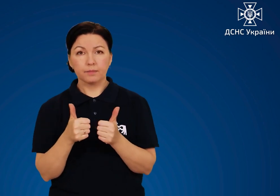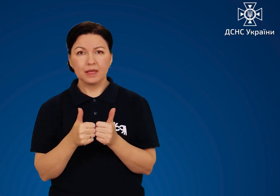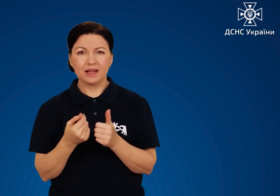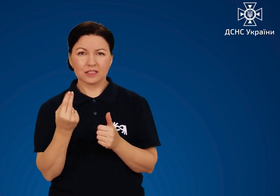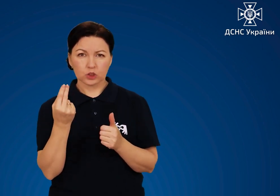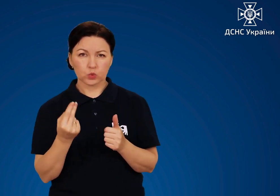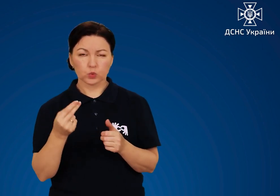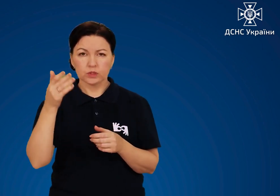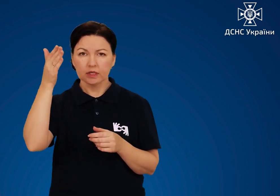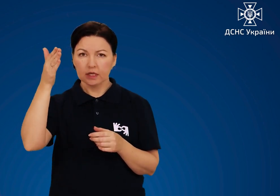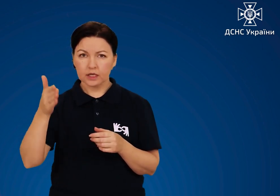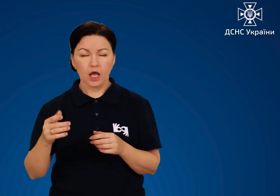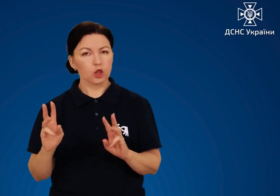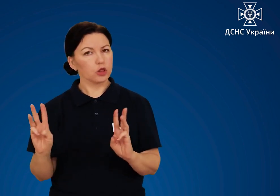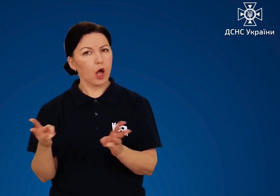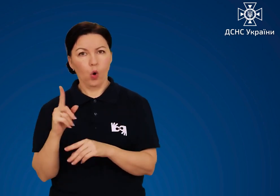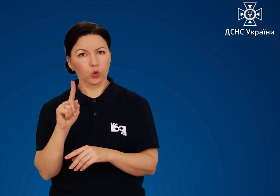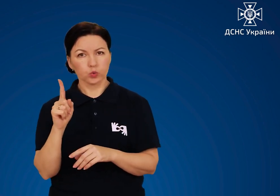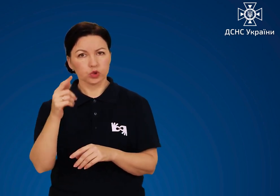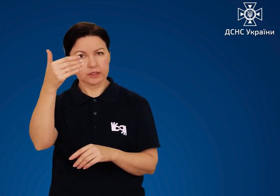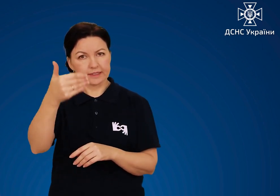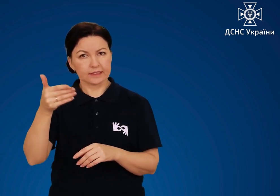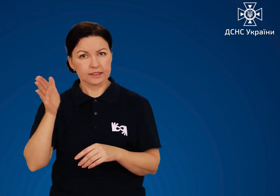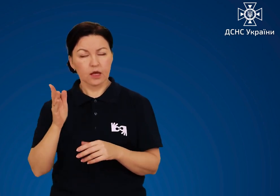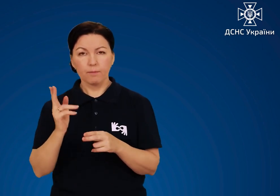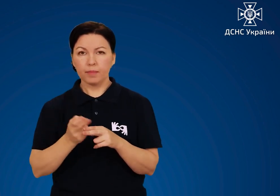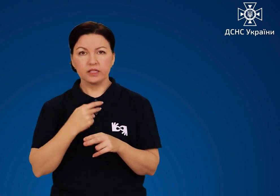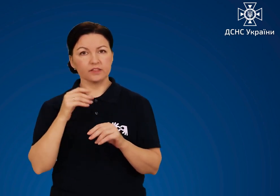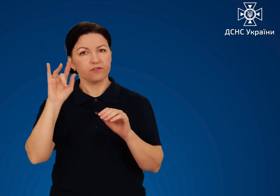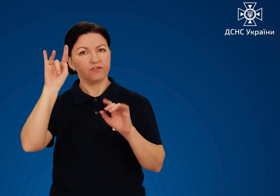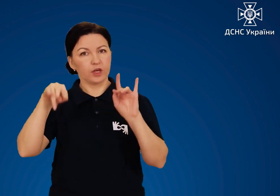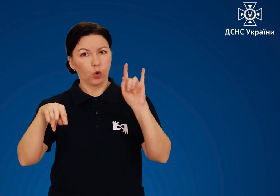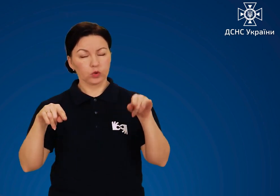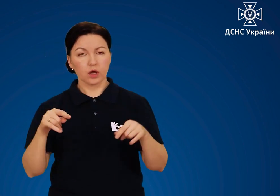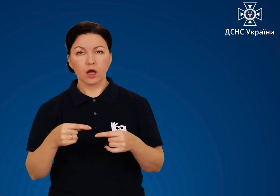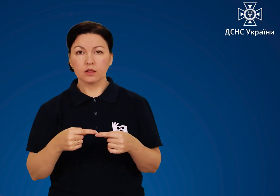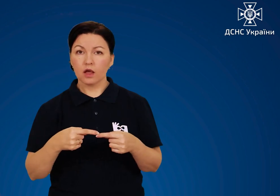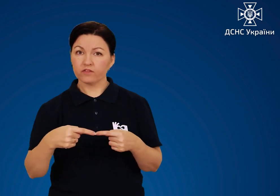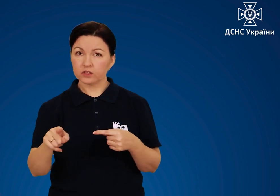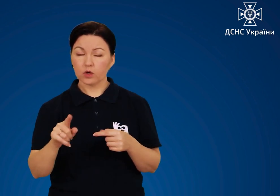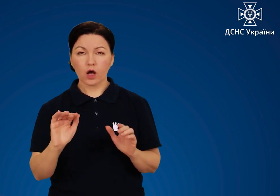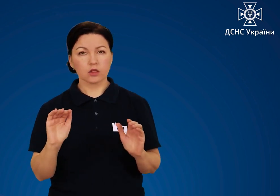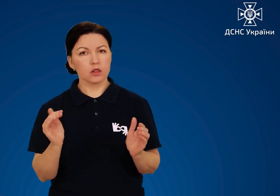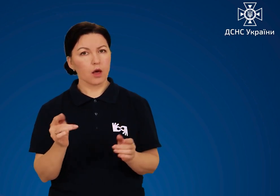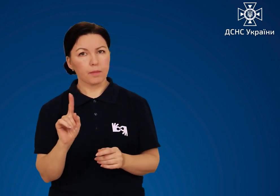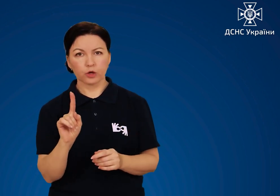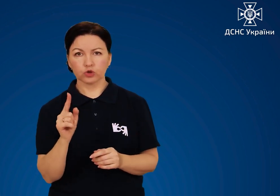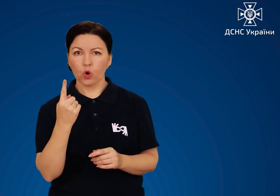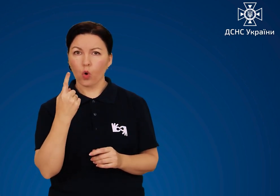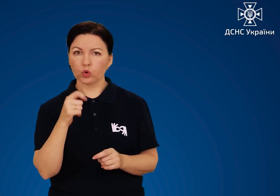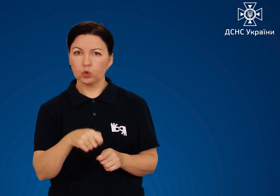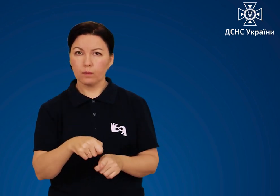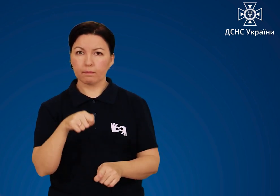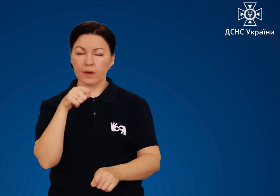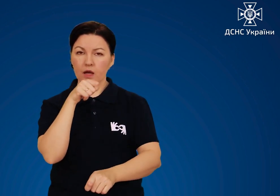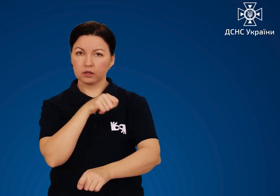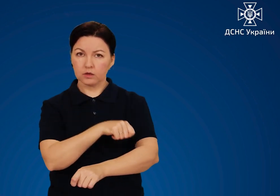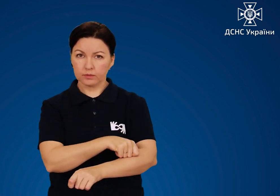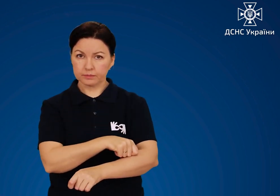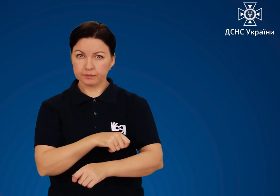електрогенератор біля суцільних негорючих стін без вікон. На відстані не менше